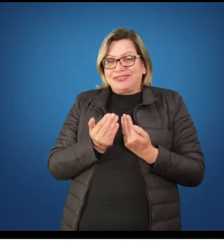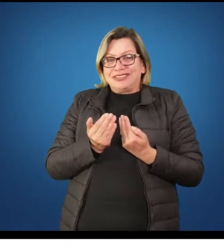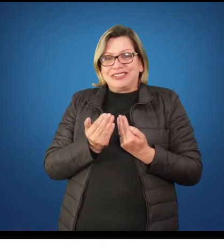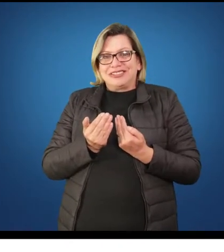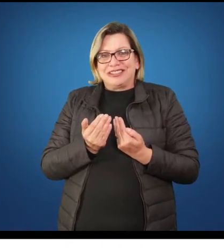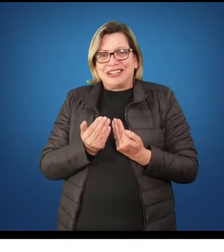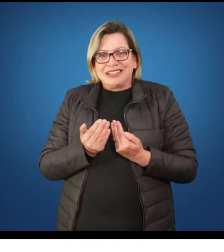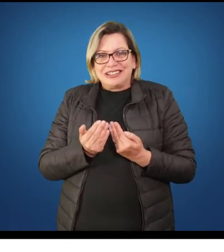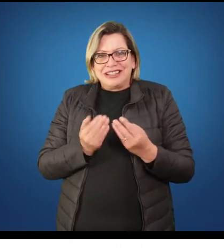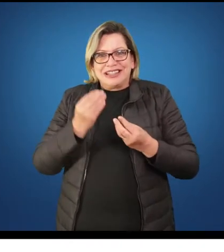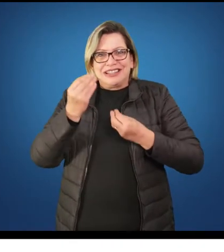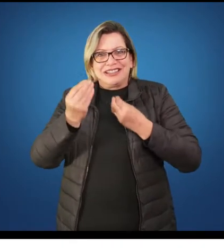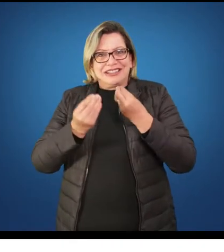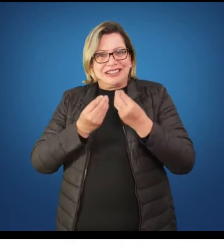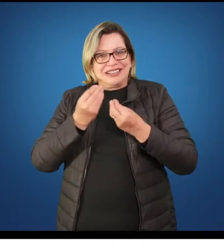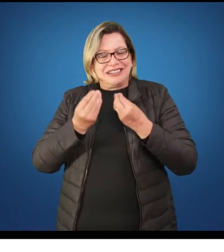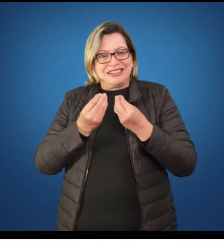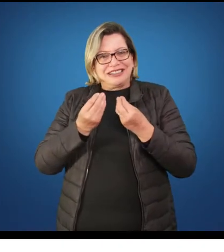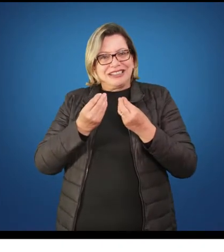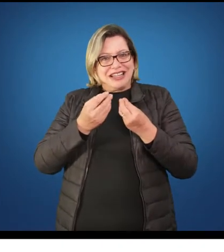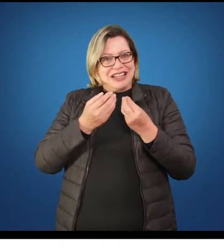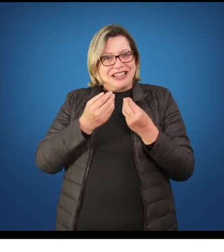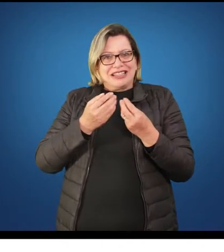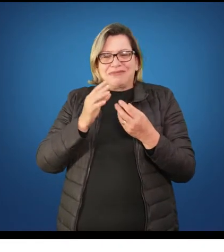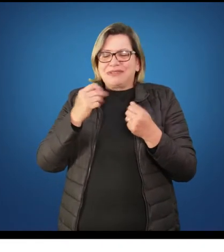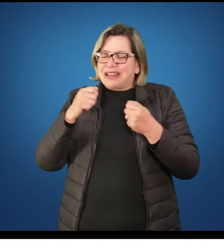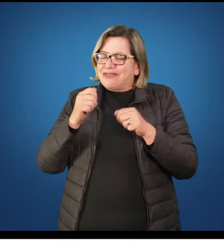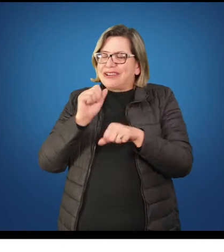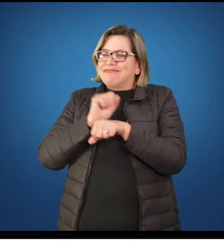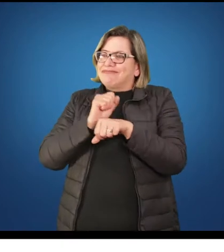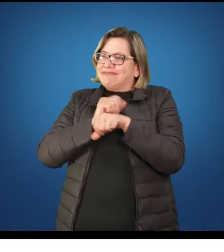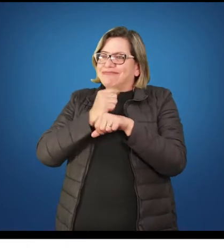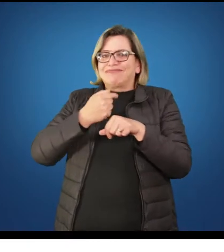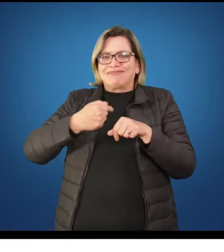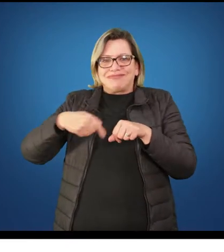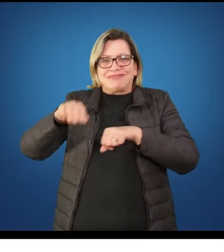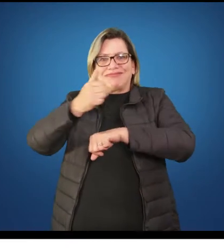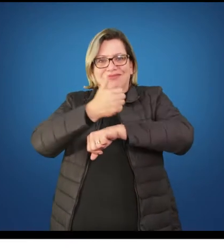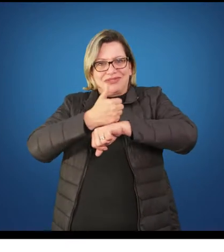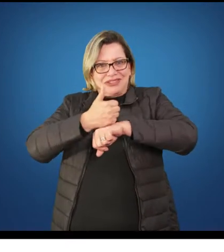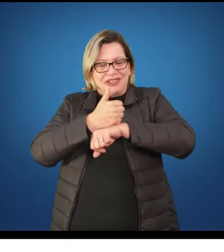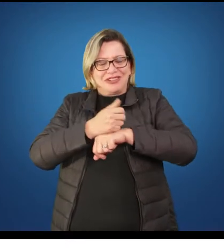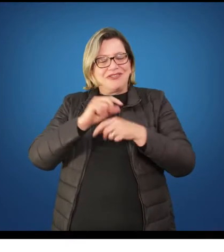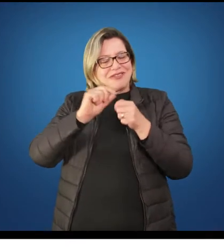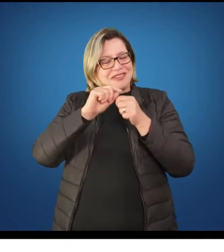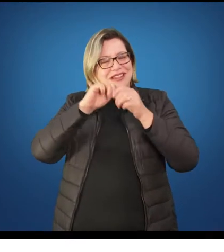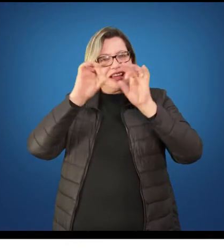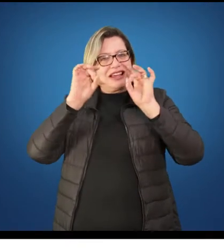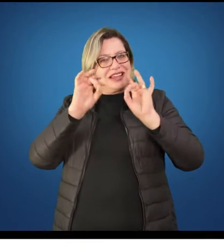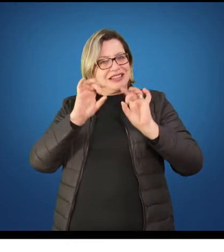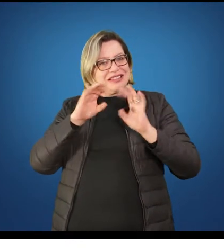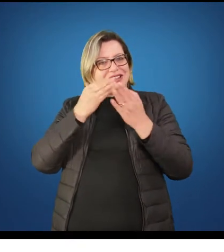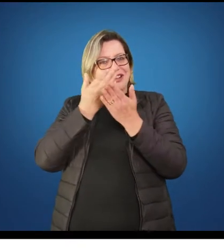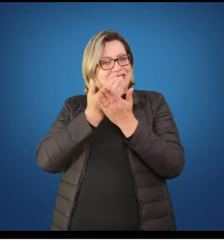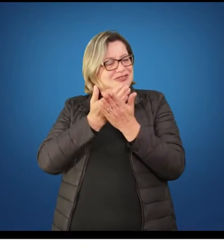vida adulta e os autores mais críticos do período, na verdade, vão entender que isso é dado